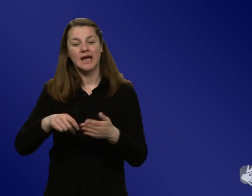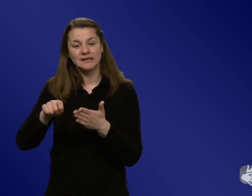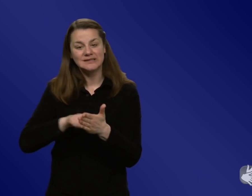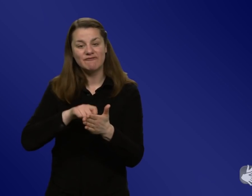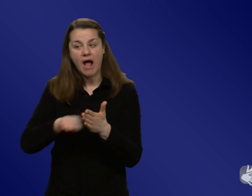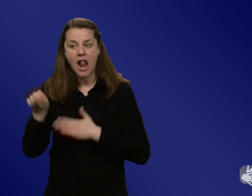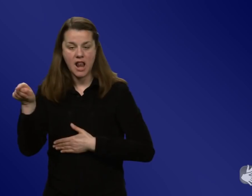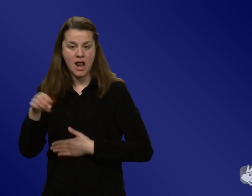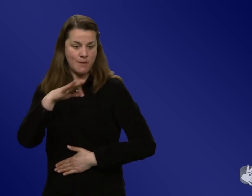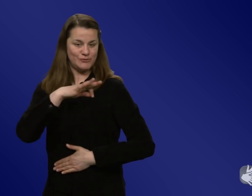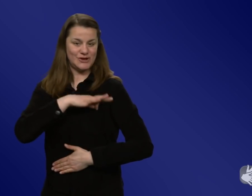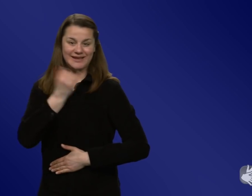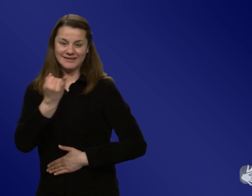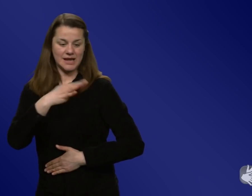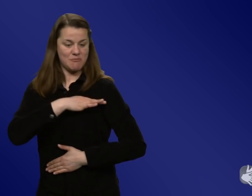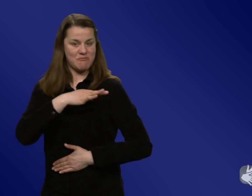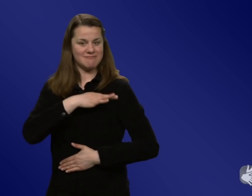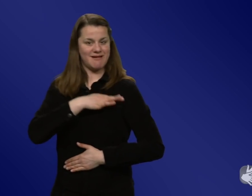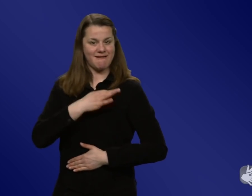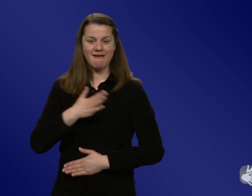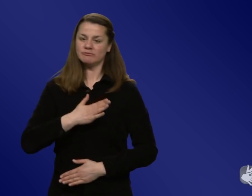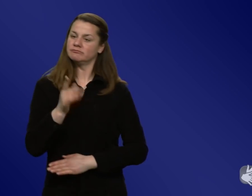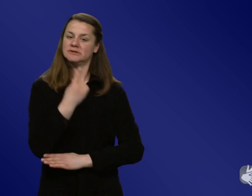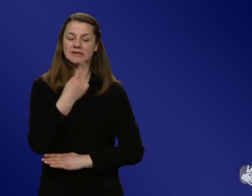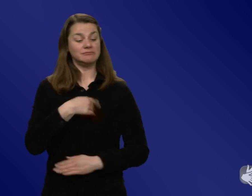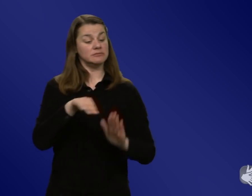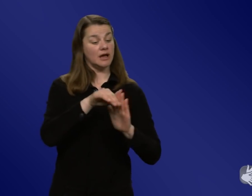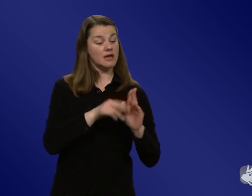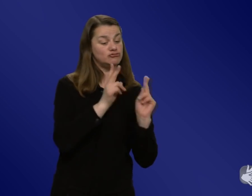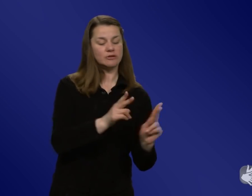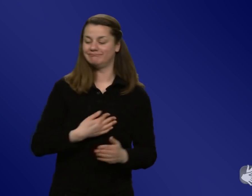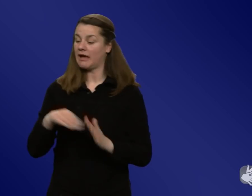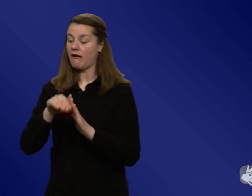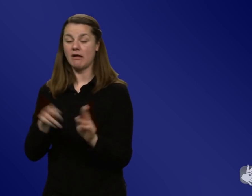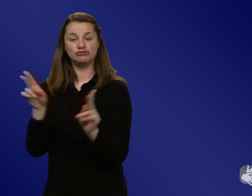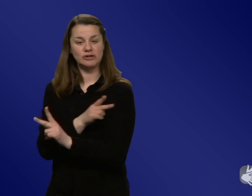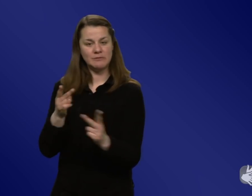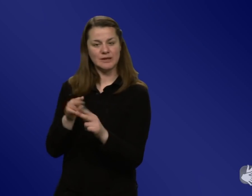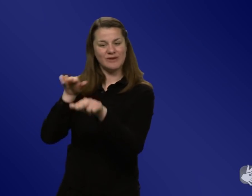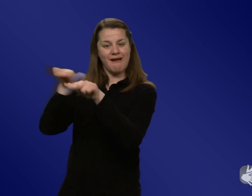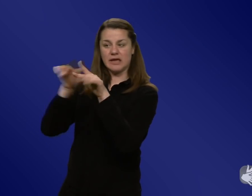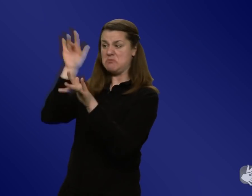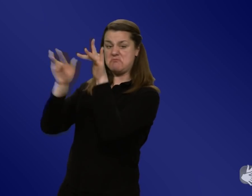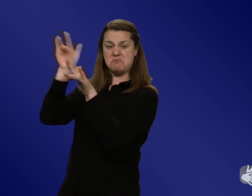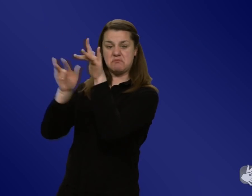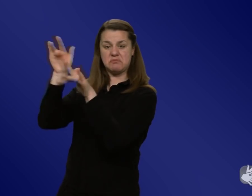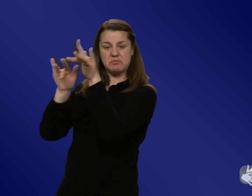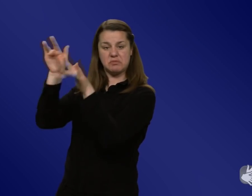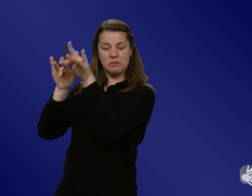positioniert, welche Maßnahmen denn jetzt wie richtig sind und ich glaube, diese Gesamtgemengelage, auch hier kann man nicht sagen, was